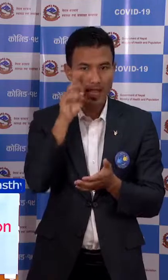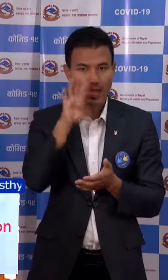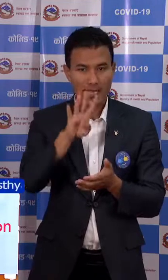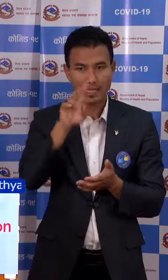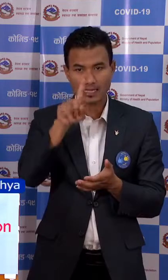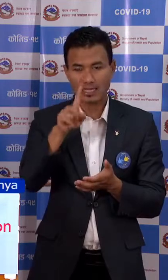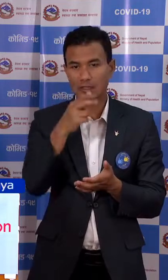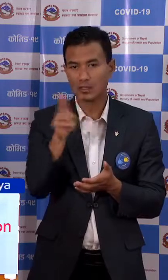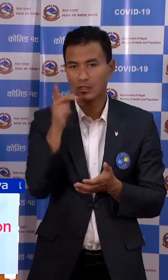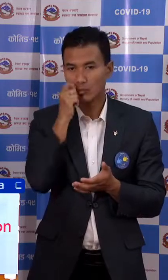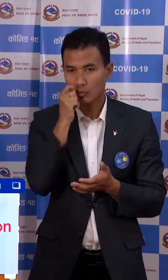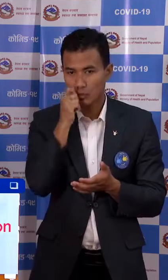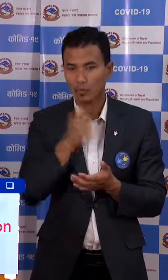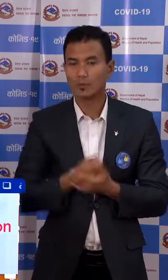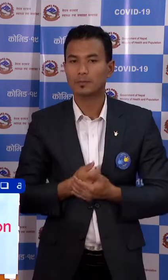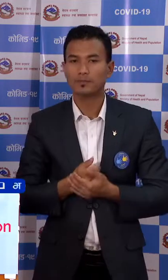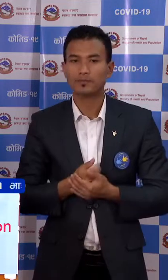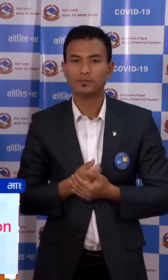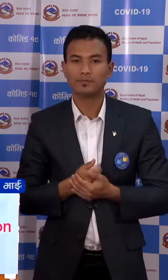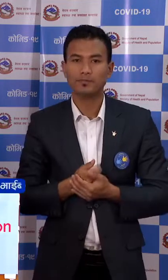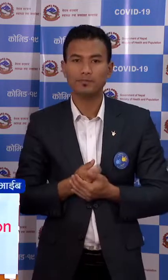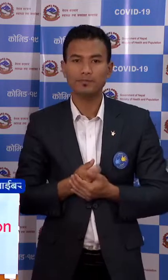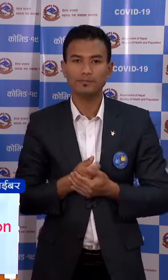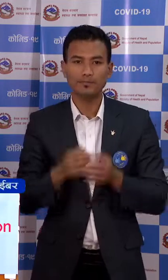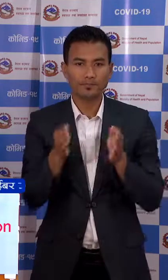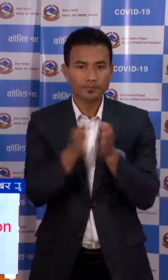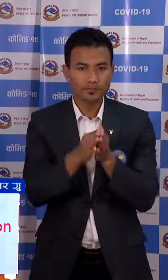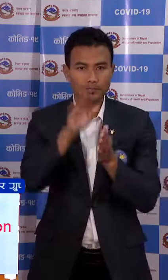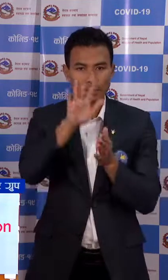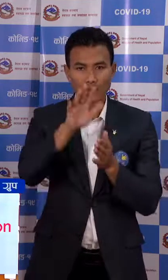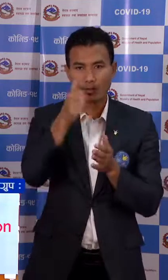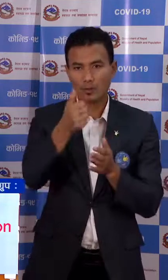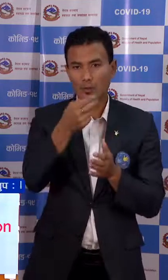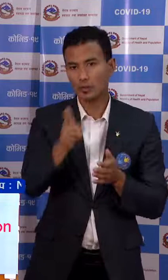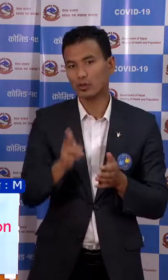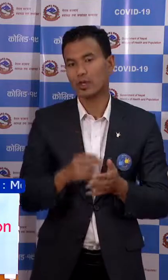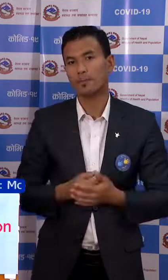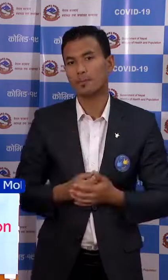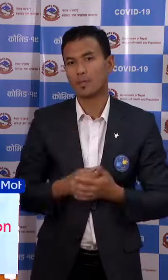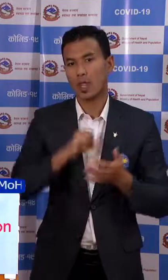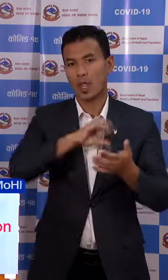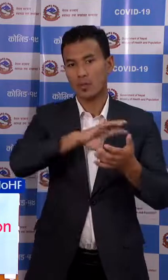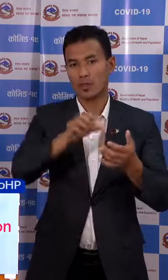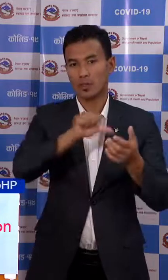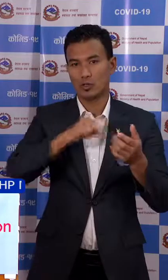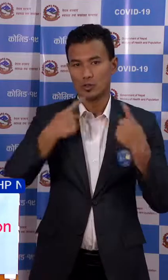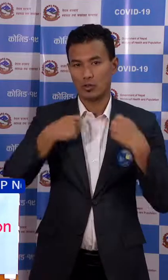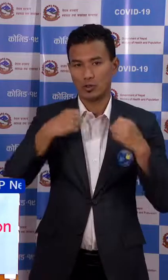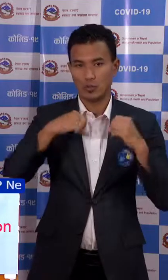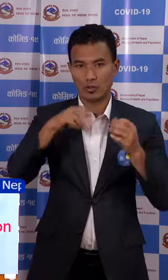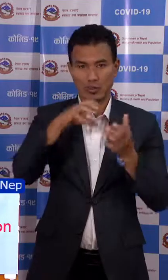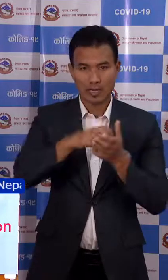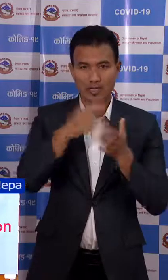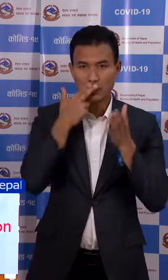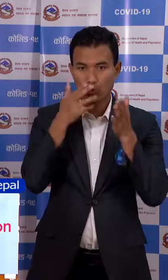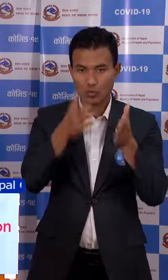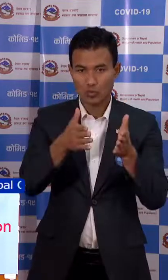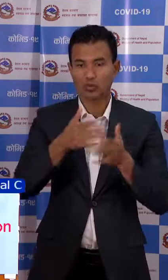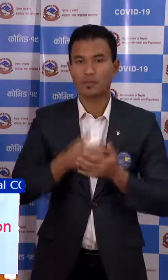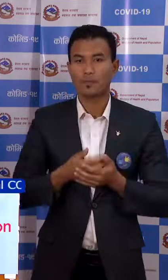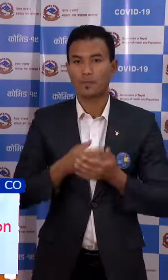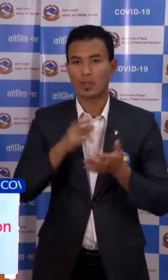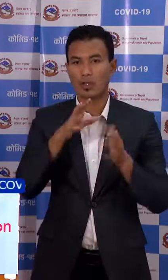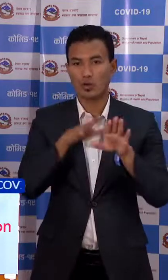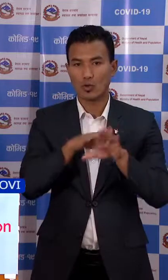41 जना पूरुष गरी जम्माचह पन जना प्रादेशिक जनस्वास्त प्रयोक्षाला जनकपूर मां